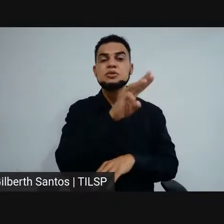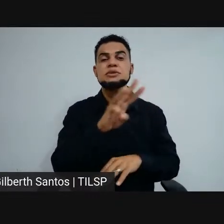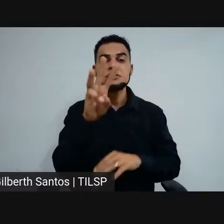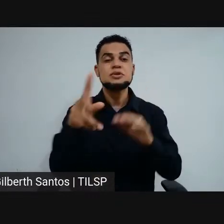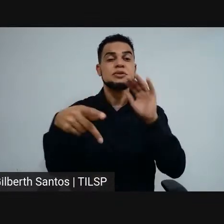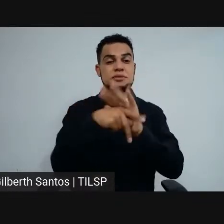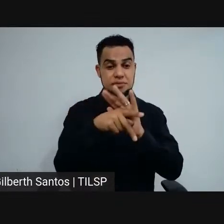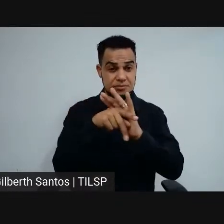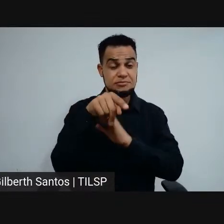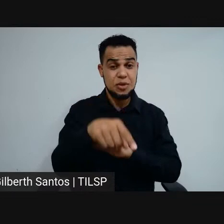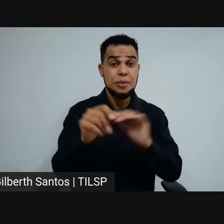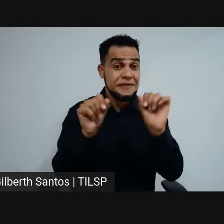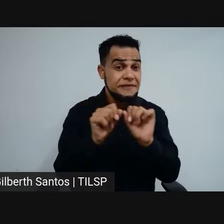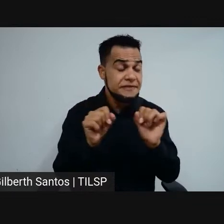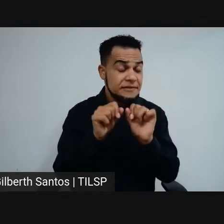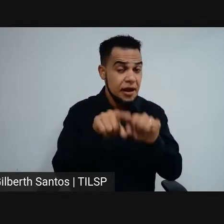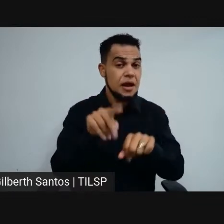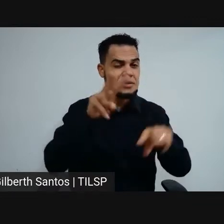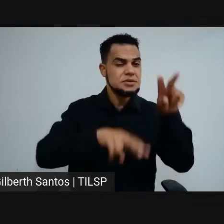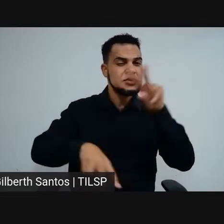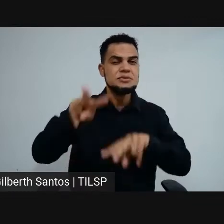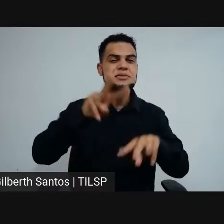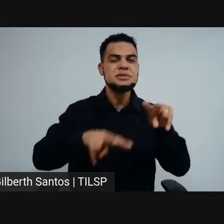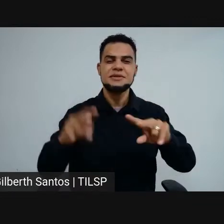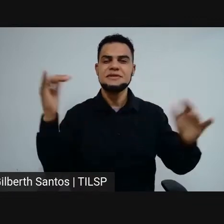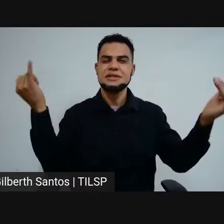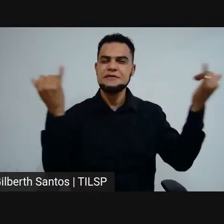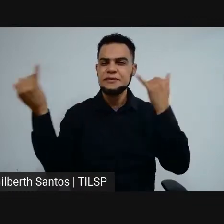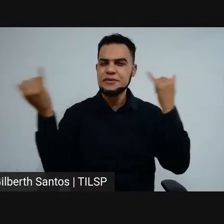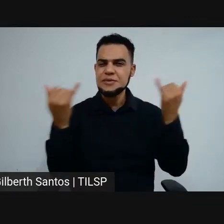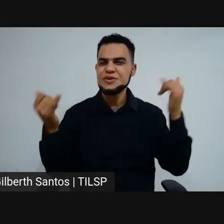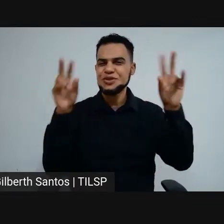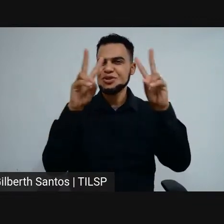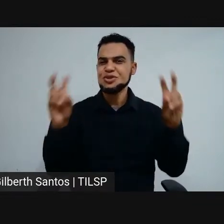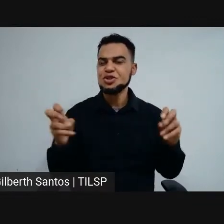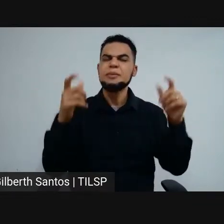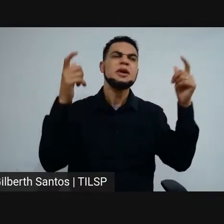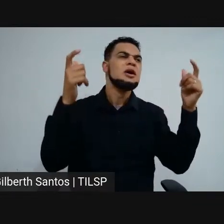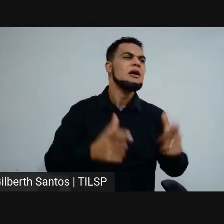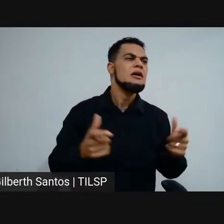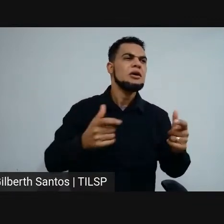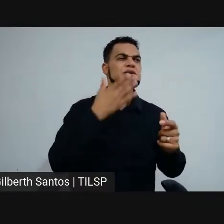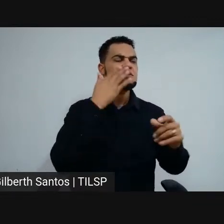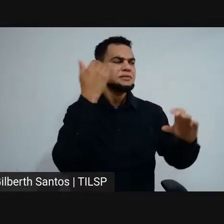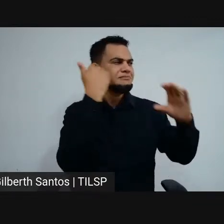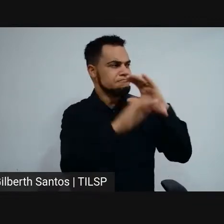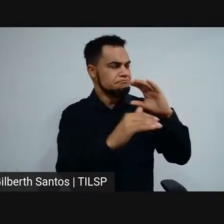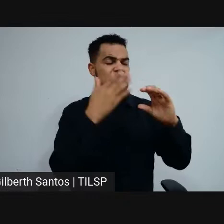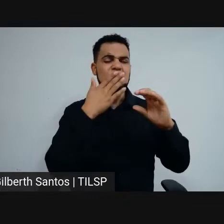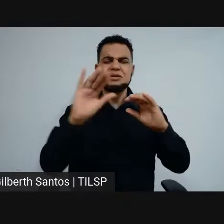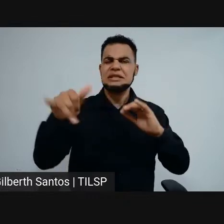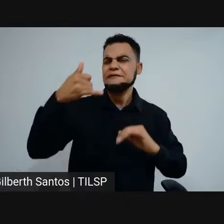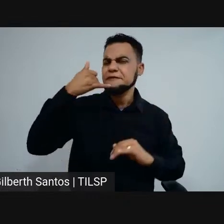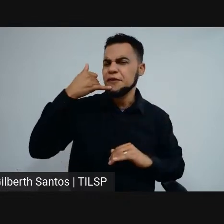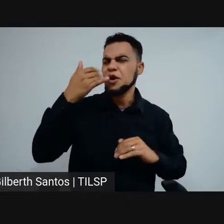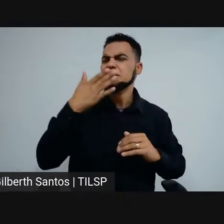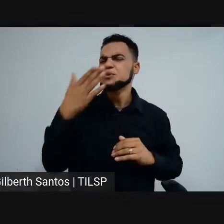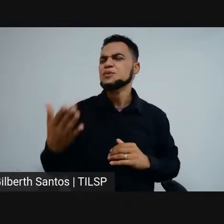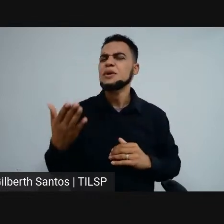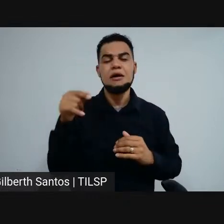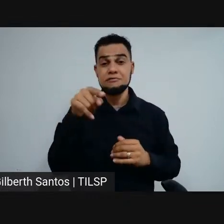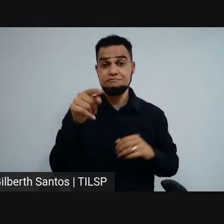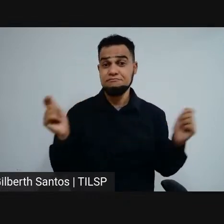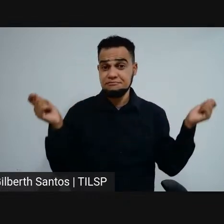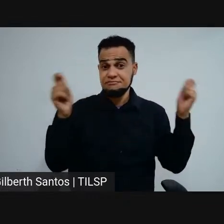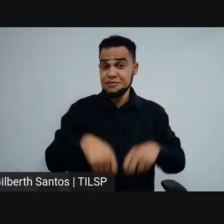quiser, observe lá as informações sobre o local, qual é o e-mail, qual é o telefone, que você pode